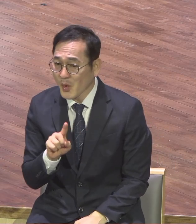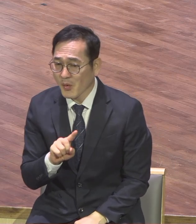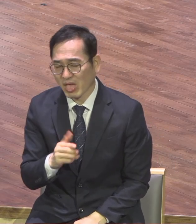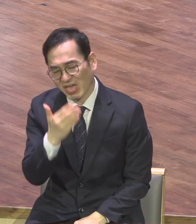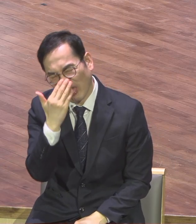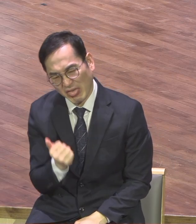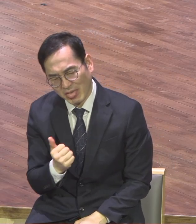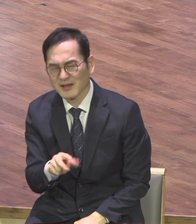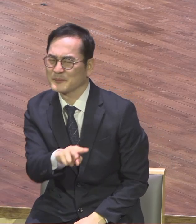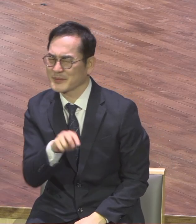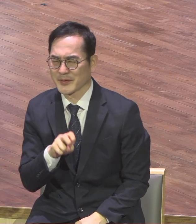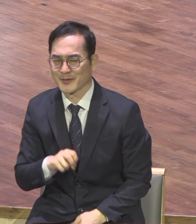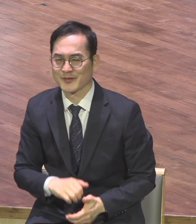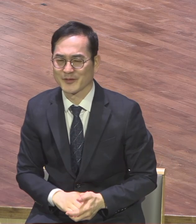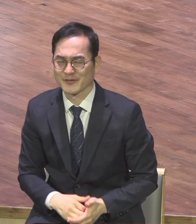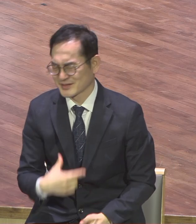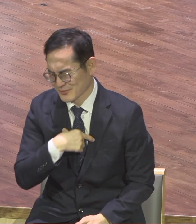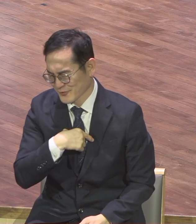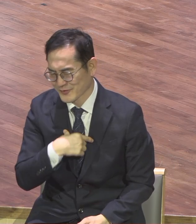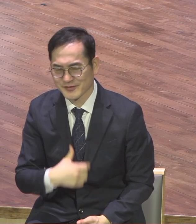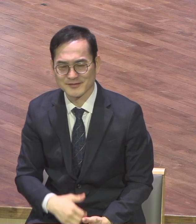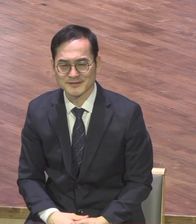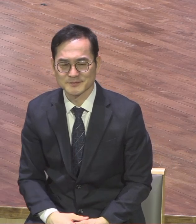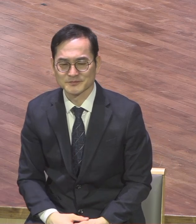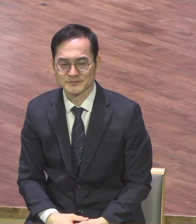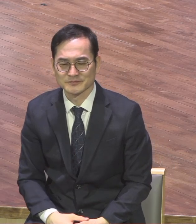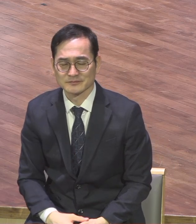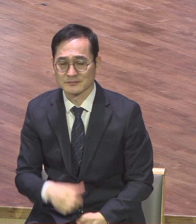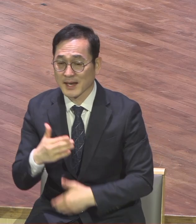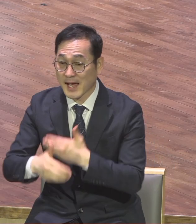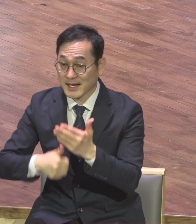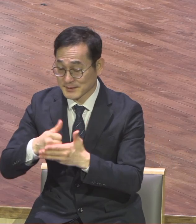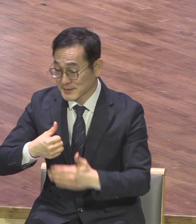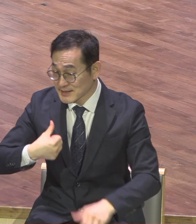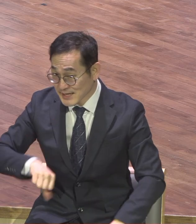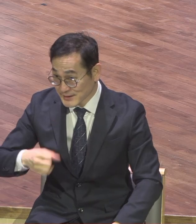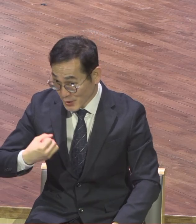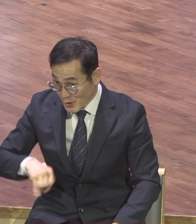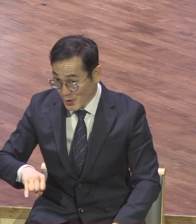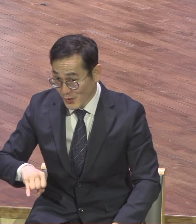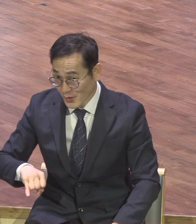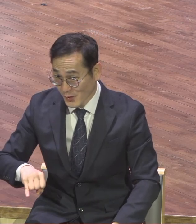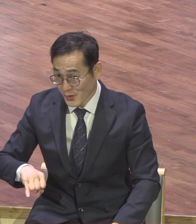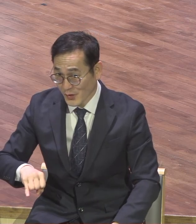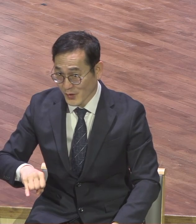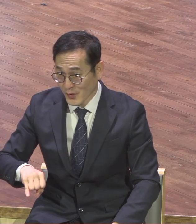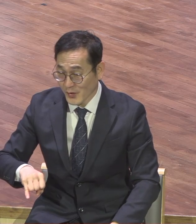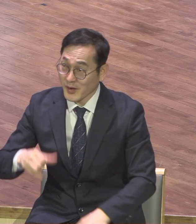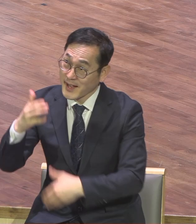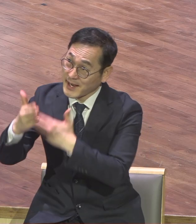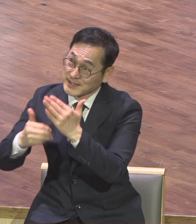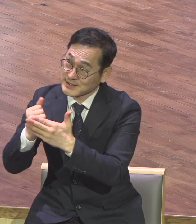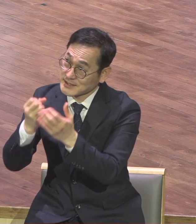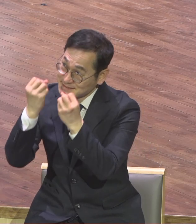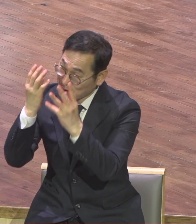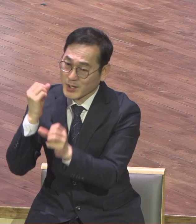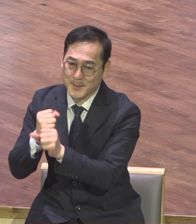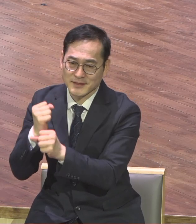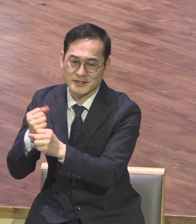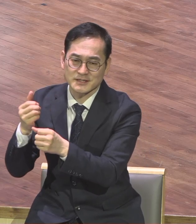지루한 거 아주 싫어합니다 하나님 자녀는 새로운 피조물 된 존재다 그렇기 때문에